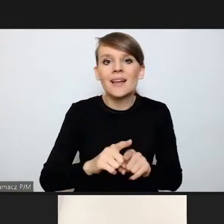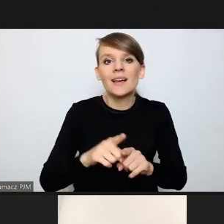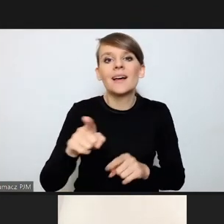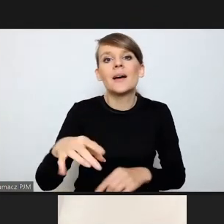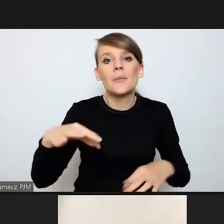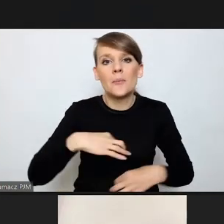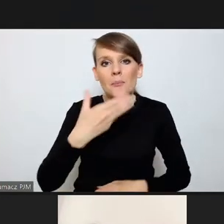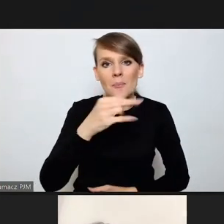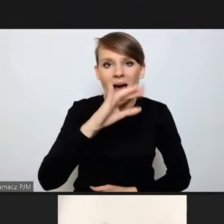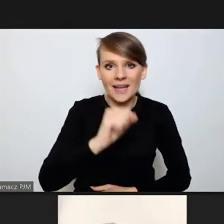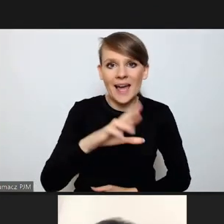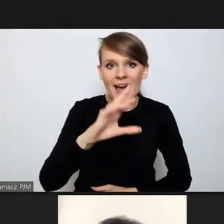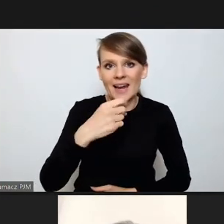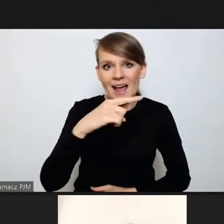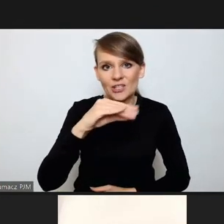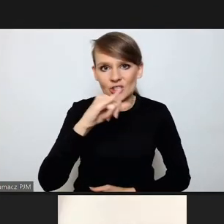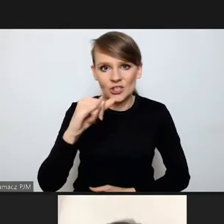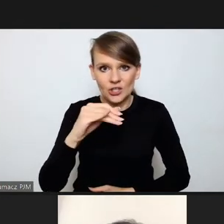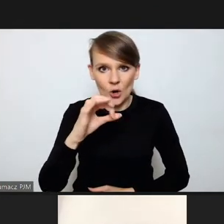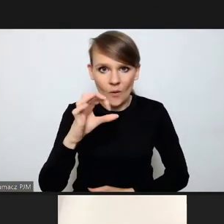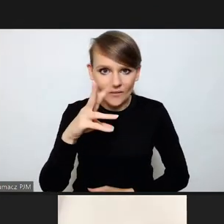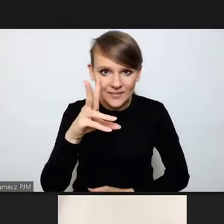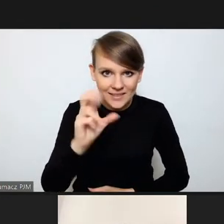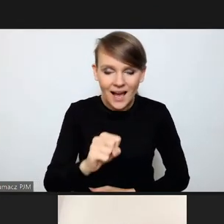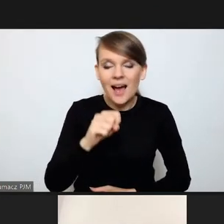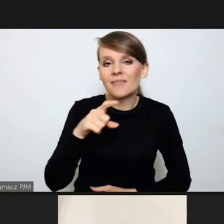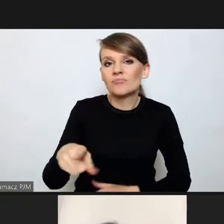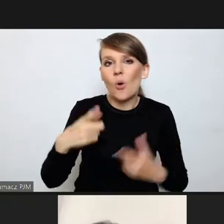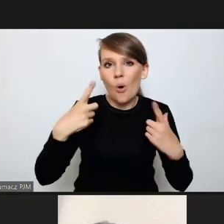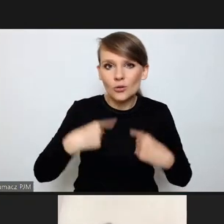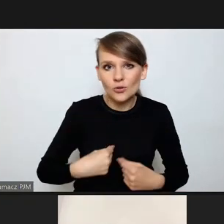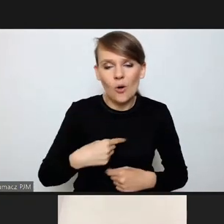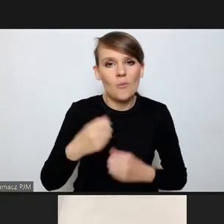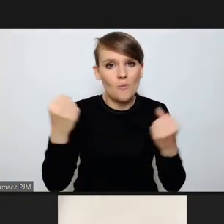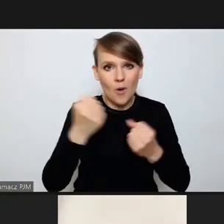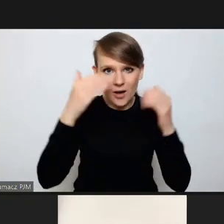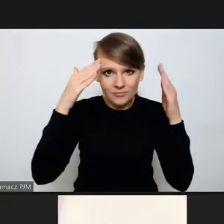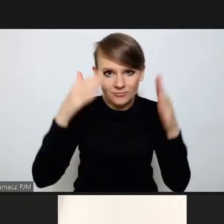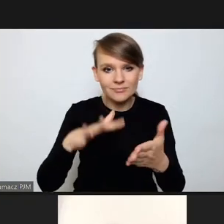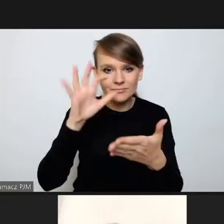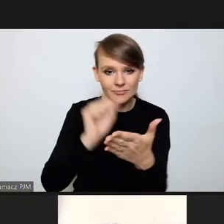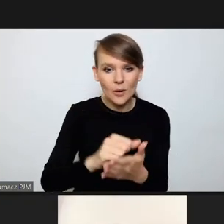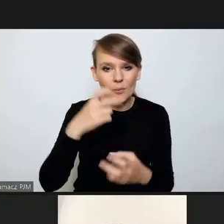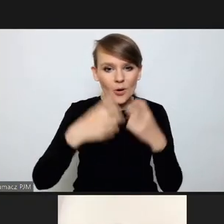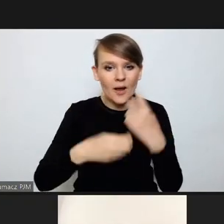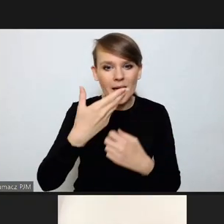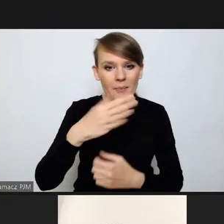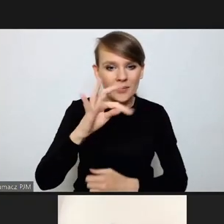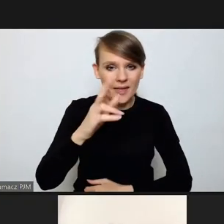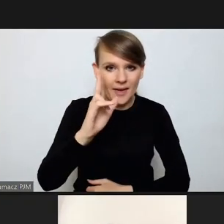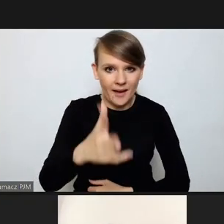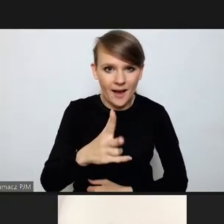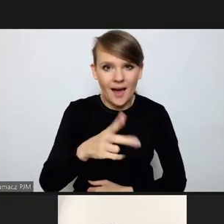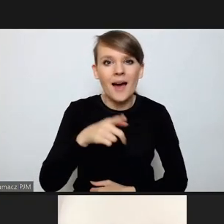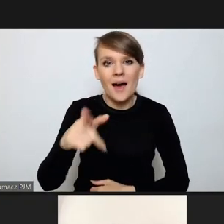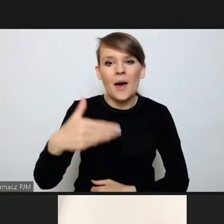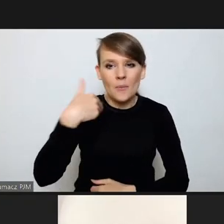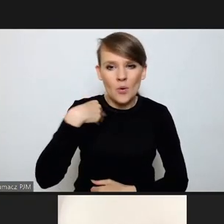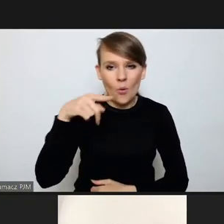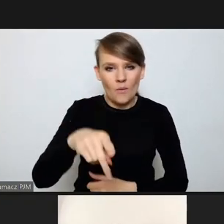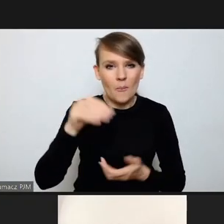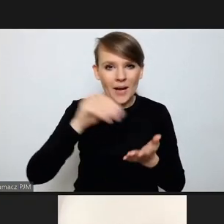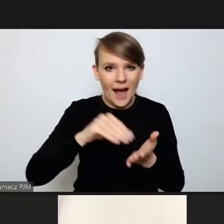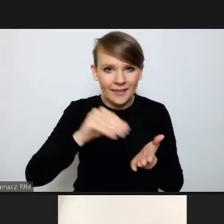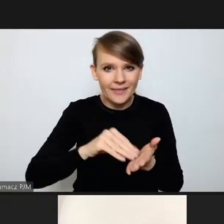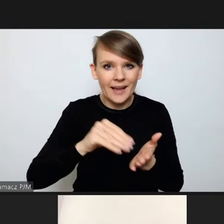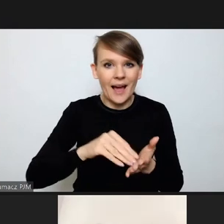Radziejowską, która jest osobą, która bardzo intensywnie zajmuje się problematyką MTK. Była na praktyce przecież, na